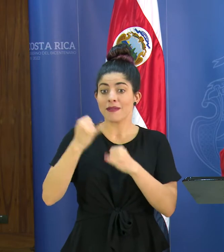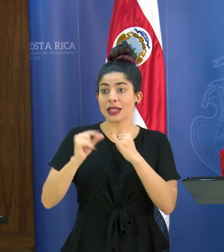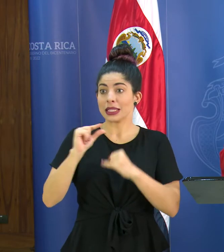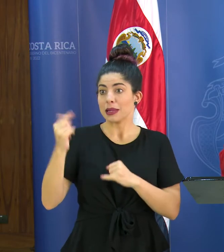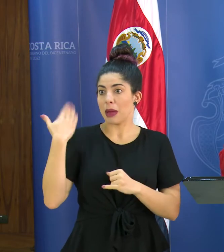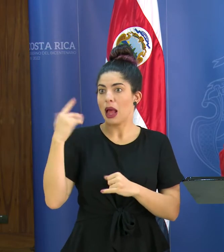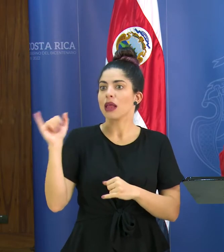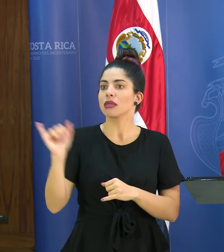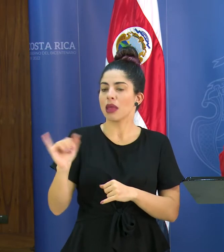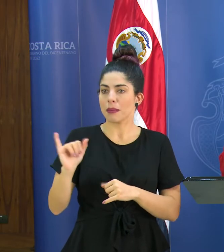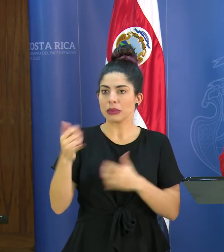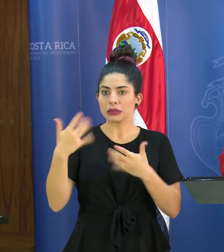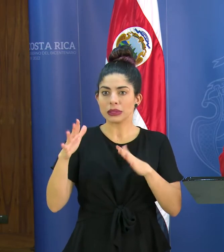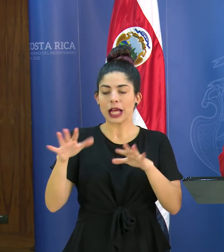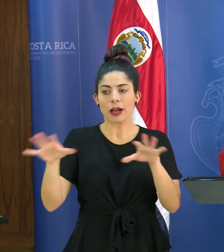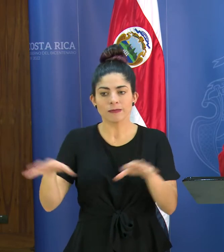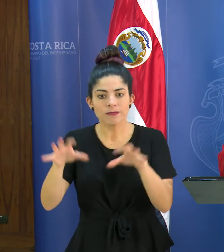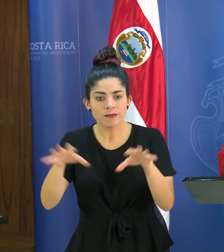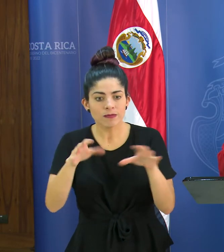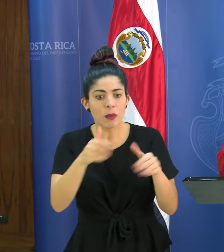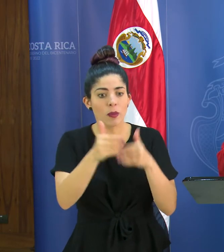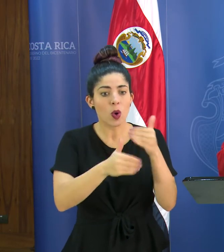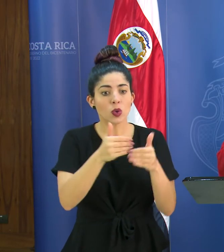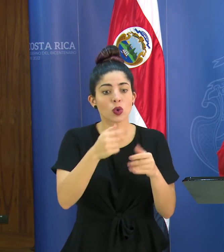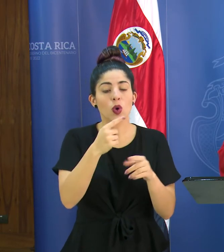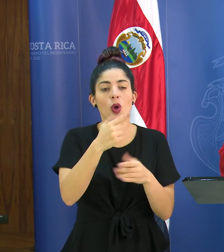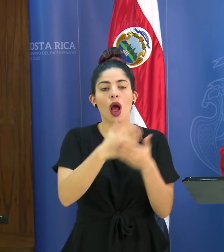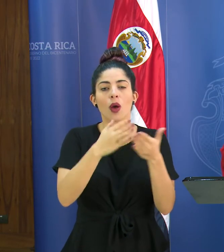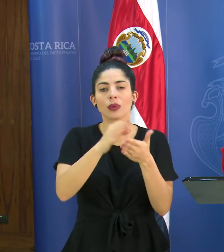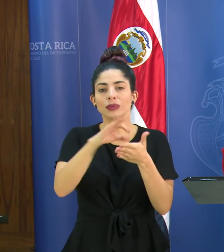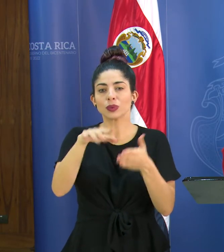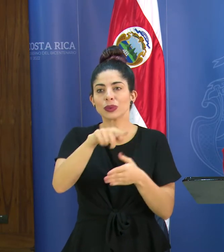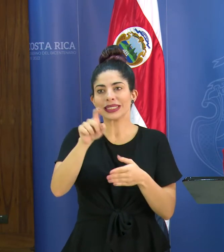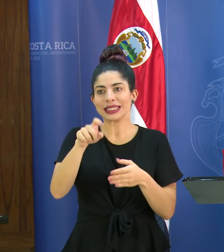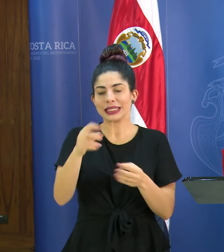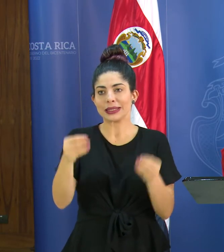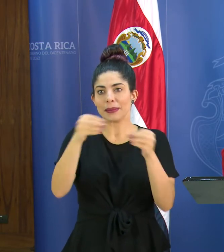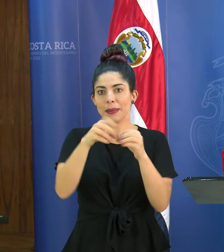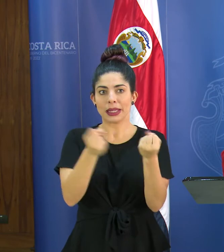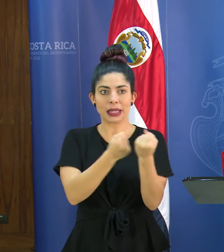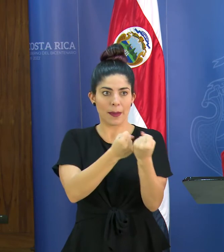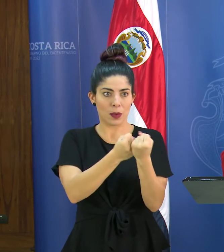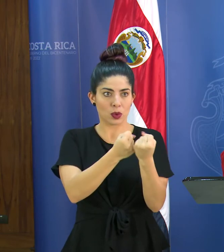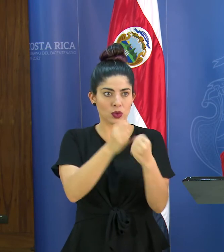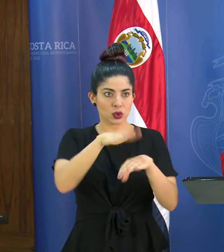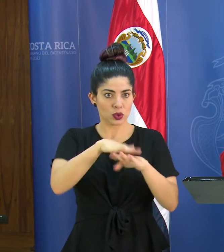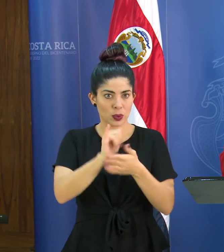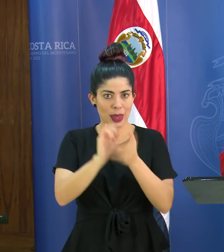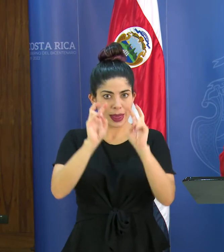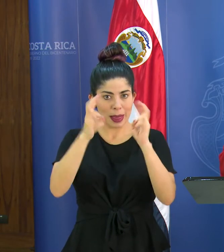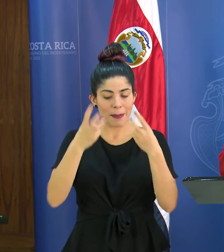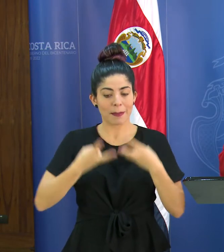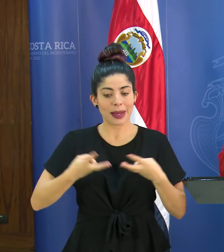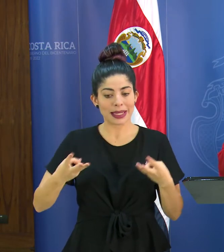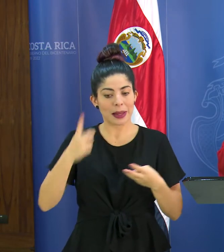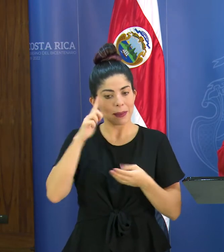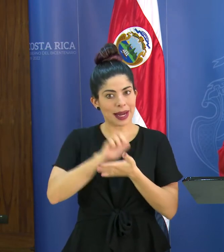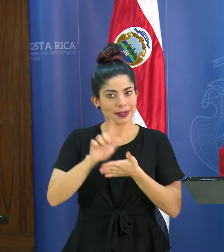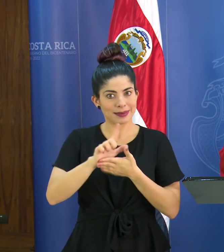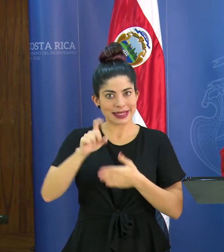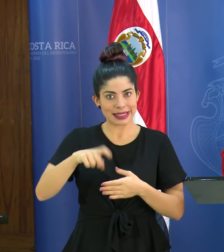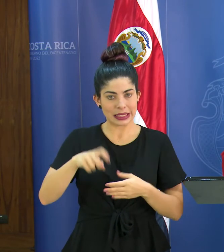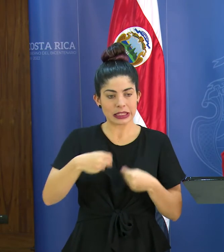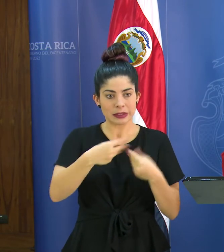también activando protocolos con aquellos centros educativos que requieren mayor apoyo en este tema de los suministros de higiene